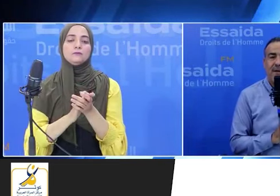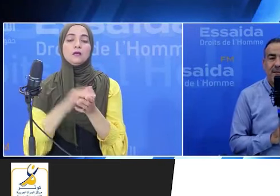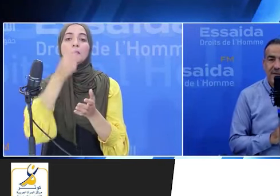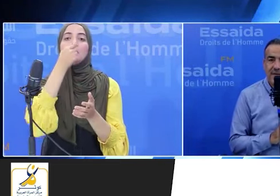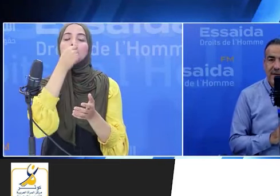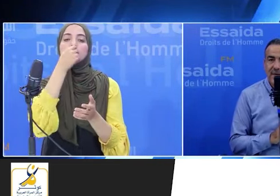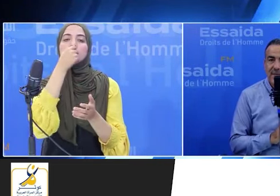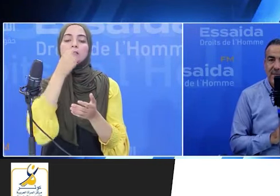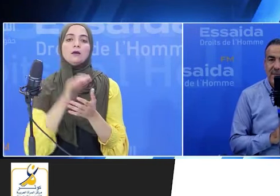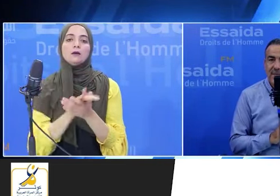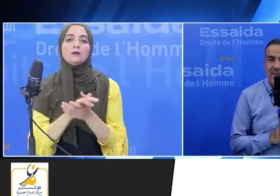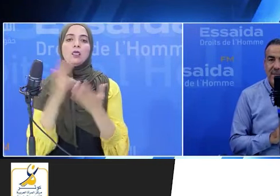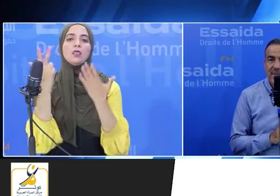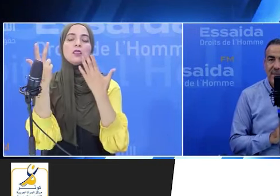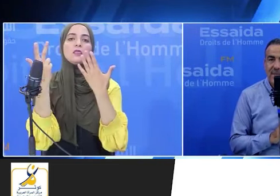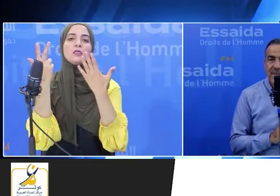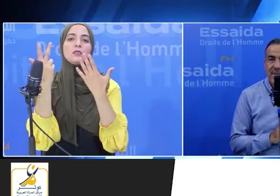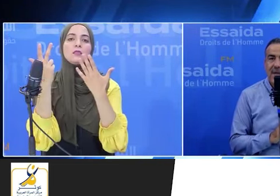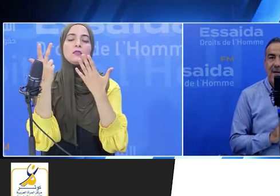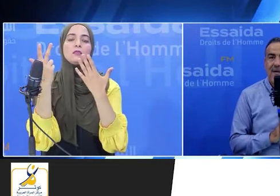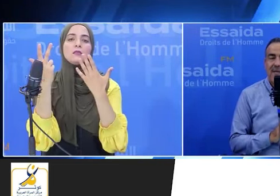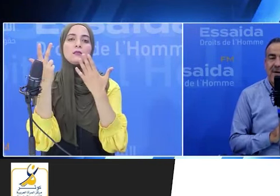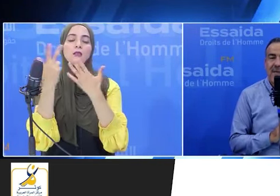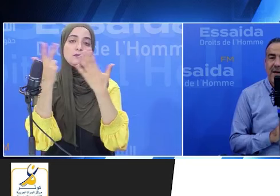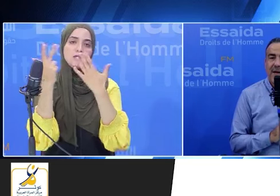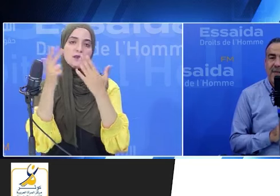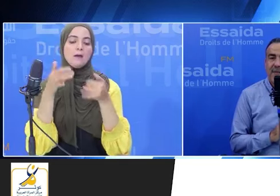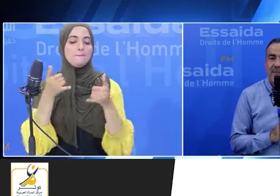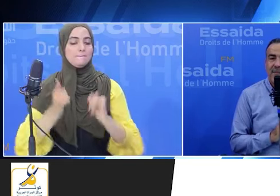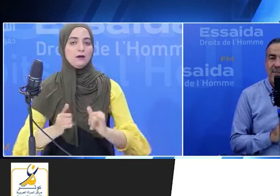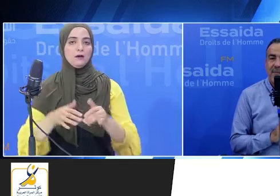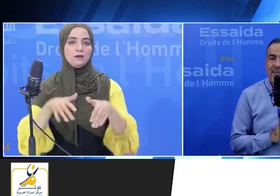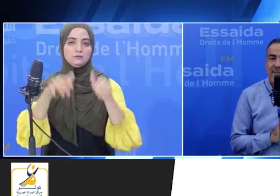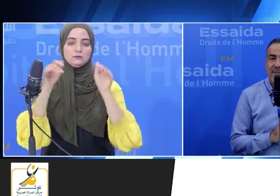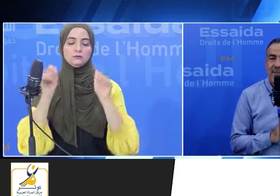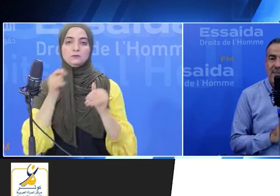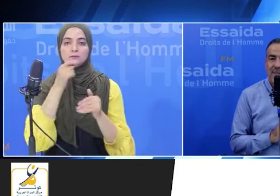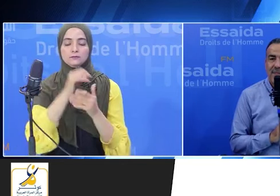المستير ثمانية مقاعد